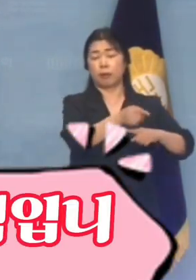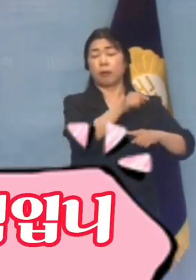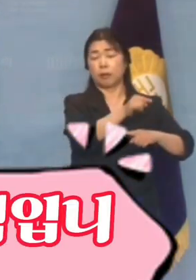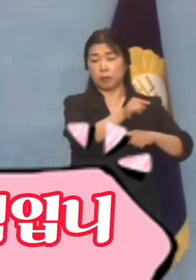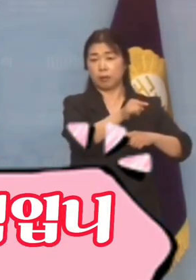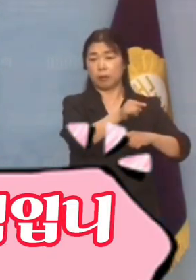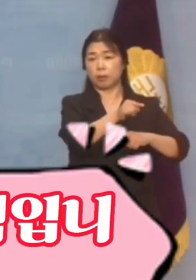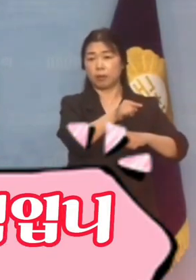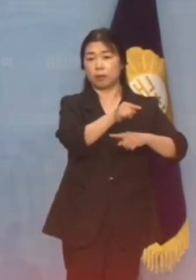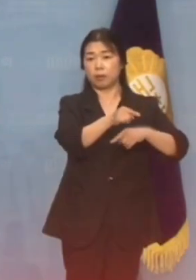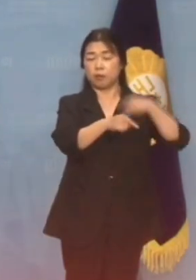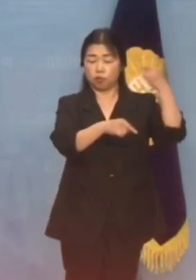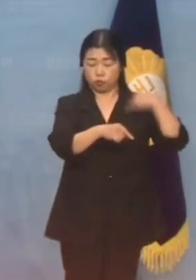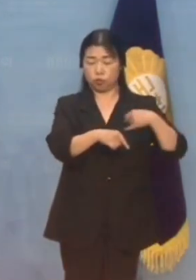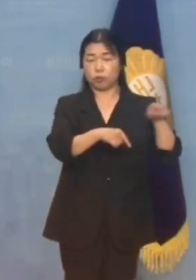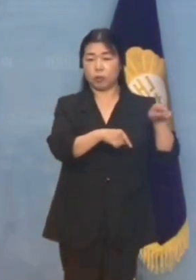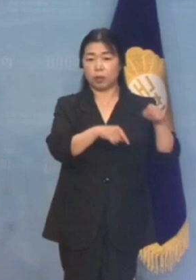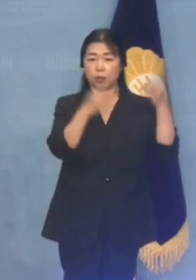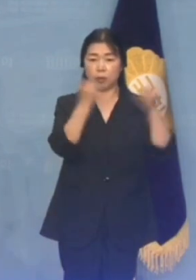제공한 셈입니다.